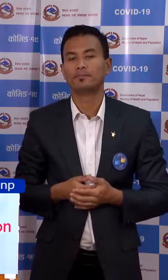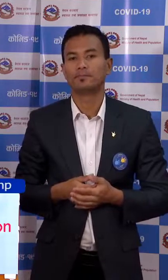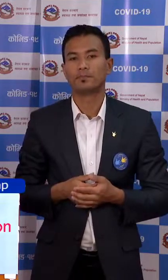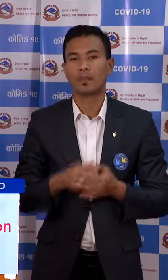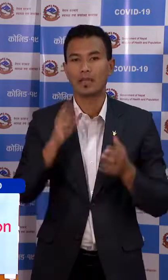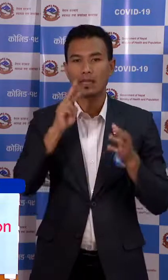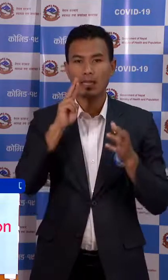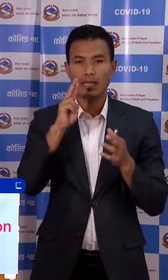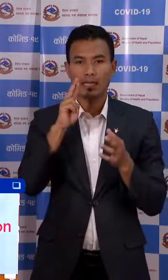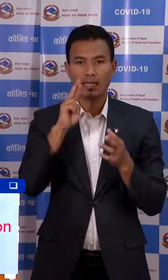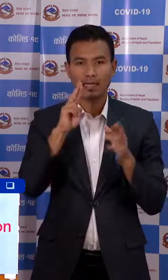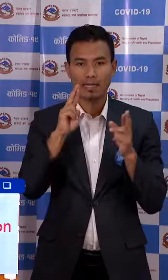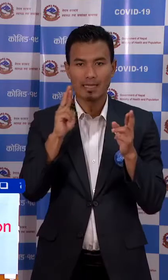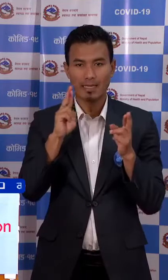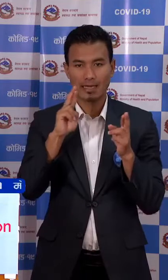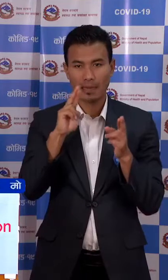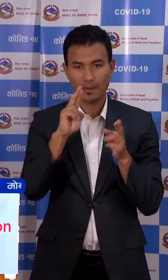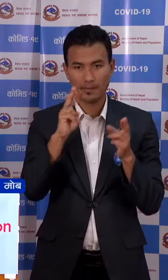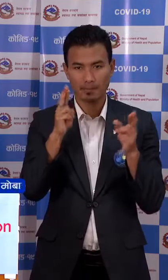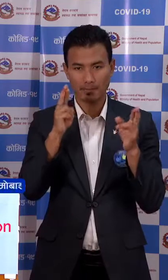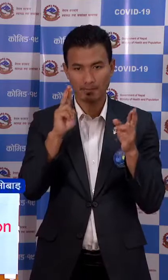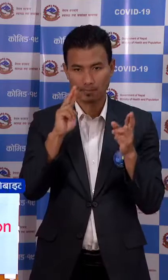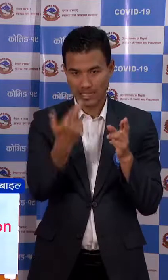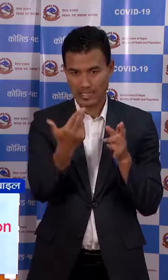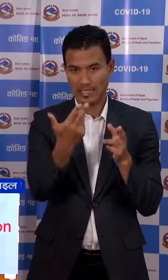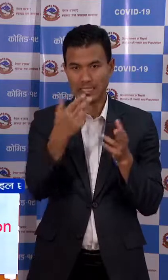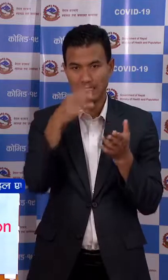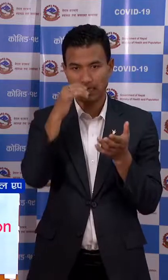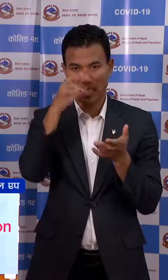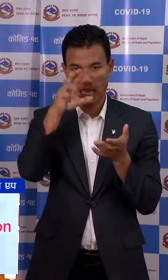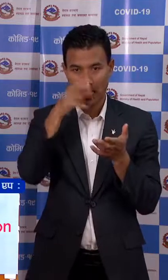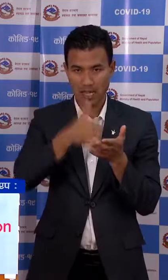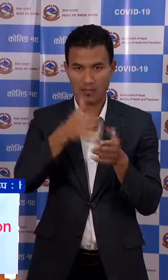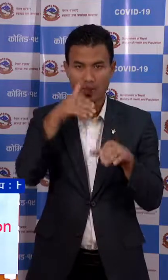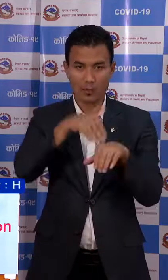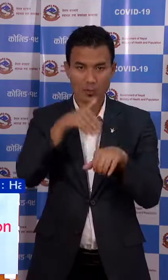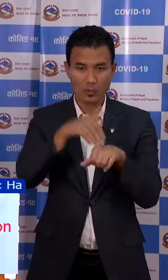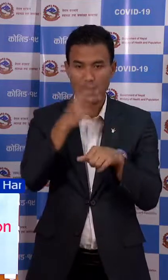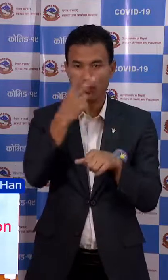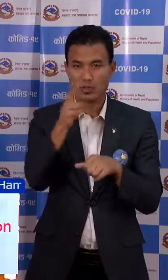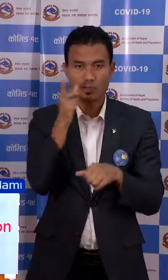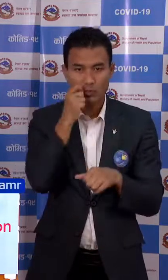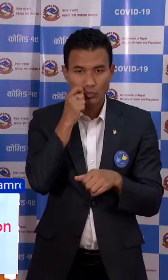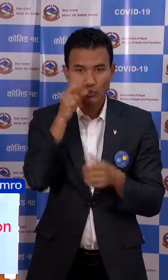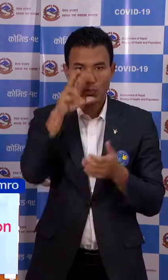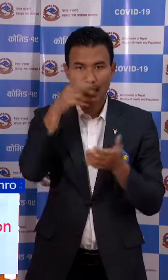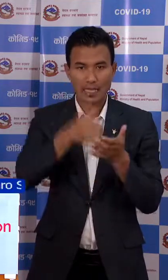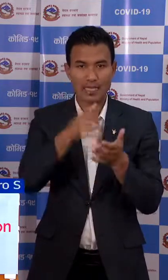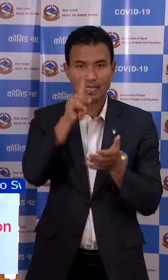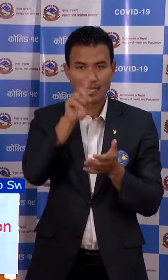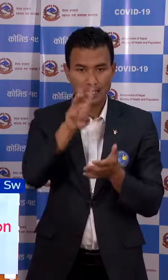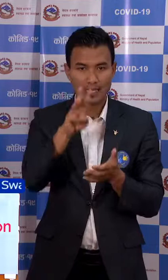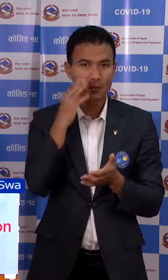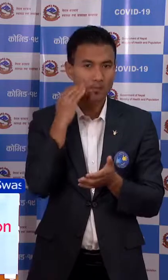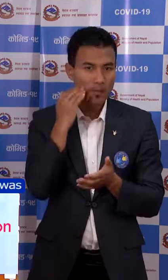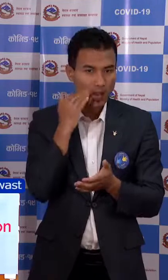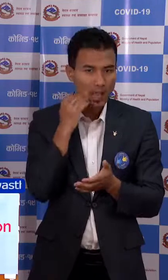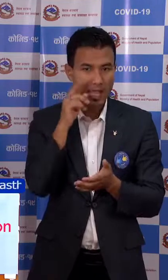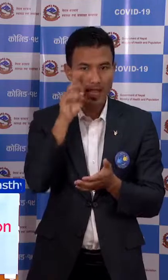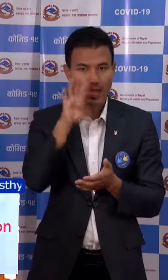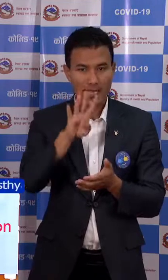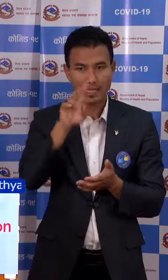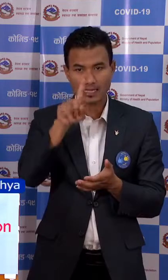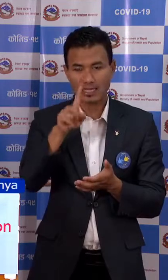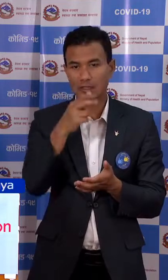राती स्वाथ्टविज्यान परतिस्टान दांग मां पिउठन का 2 पूरुष दांग का 13 मईला और